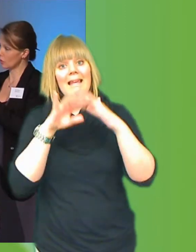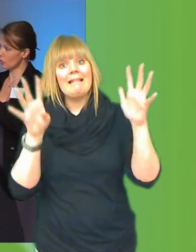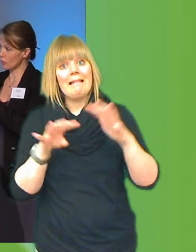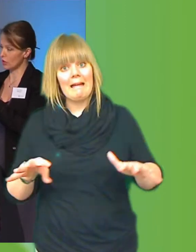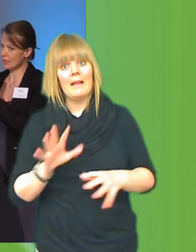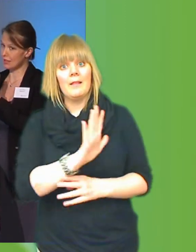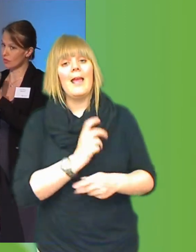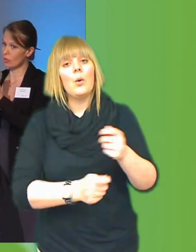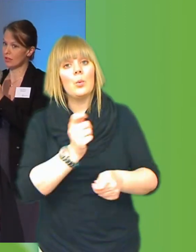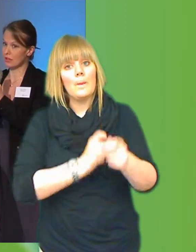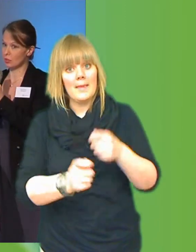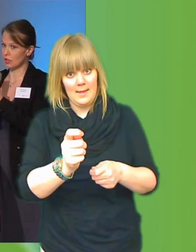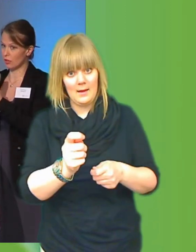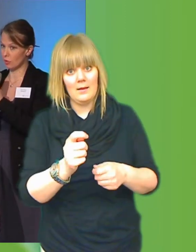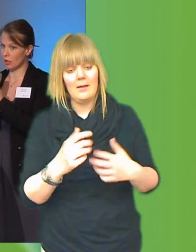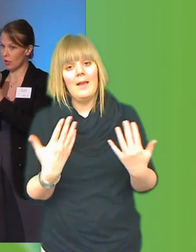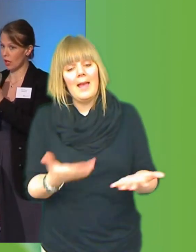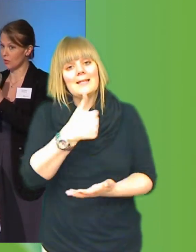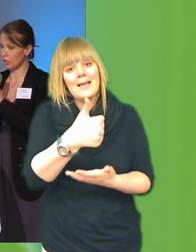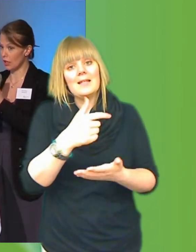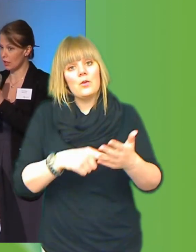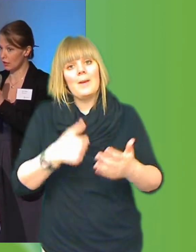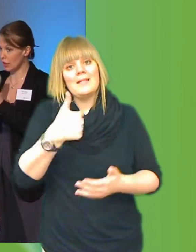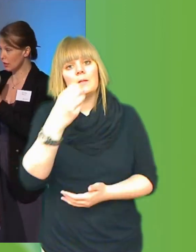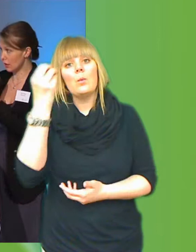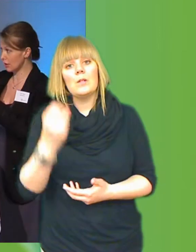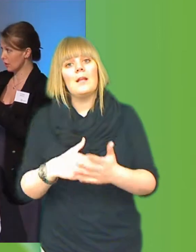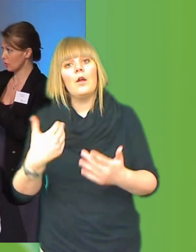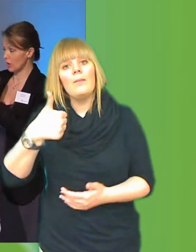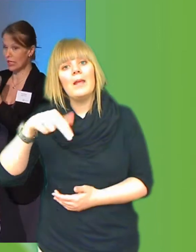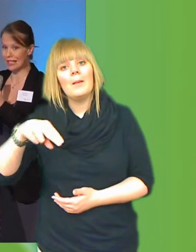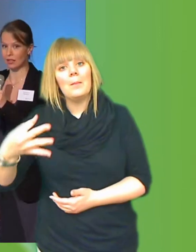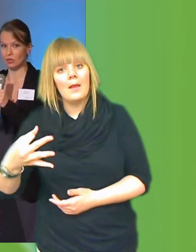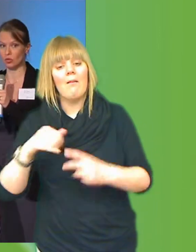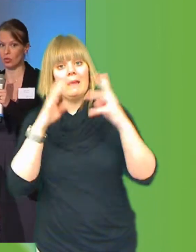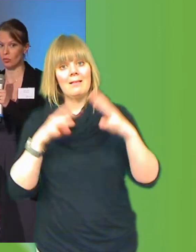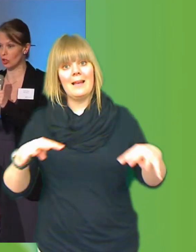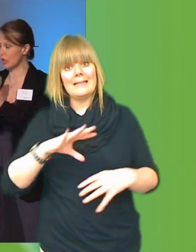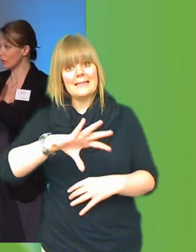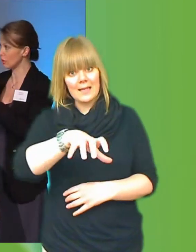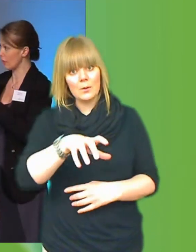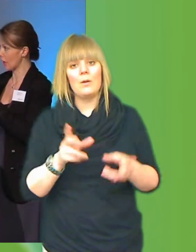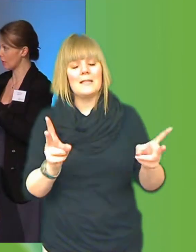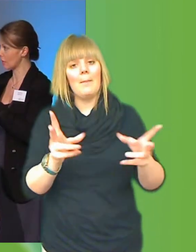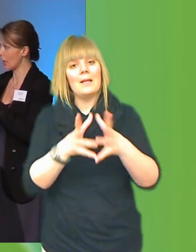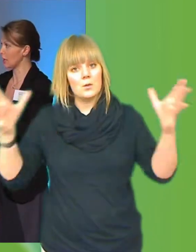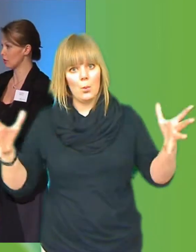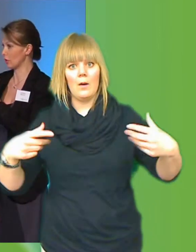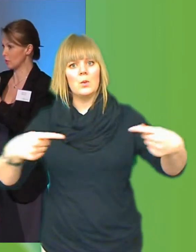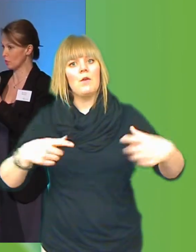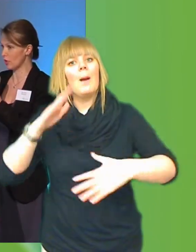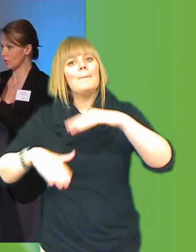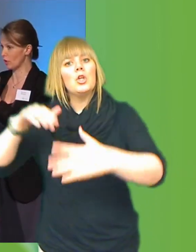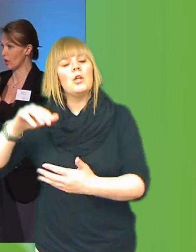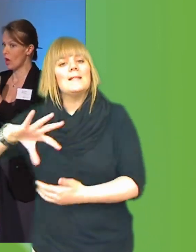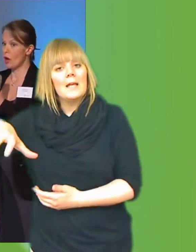står för 6,6 procent av BNP. Alltså att internetsektorn är lika stor som byggsektorn i Sverige. Eller